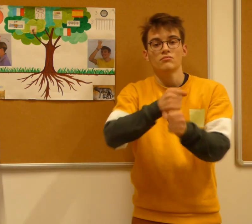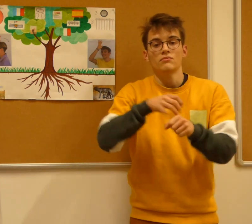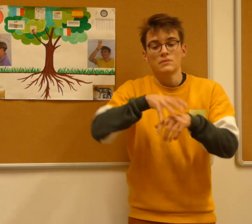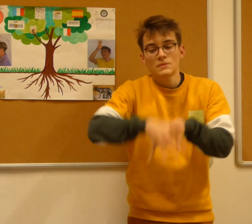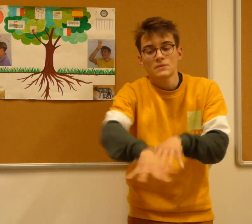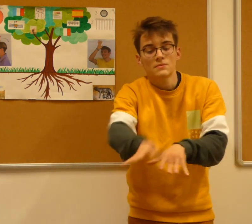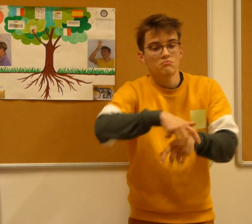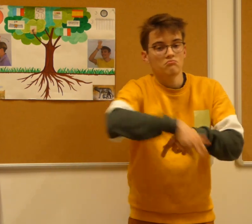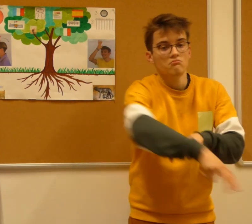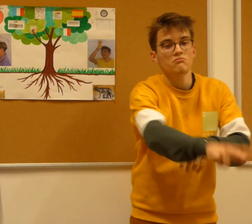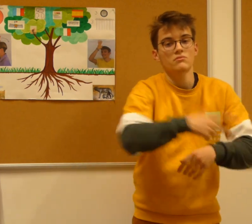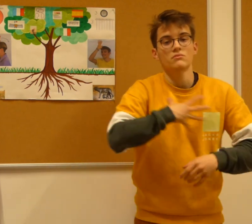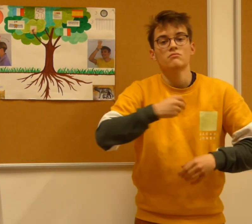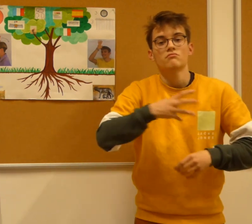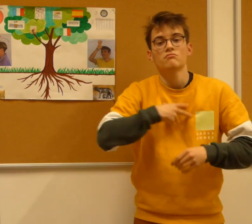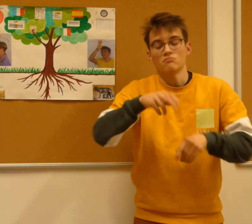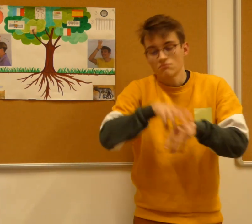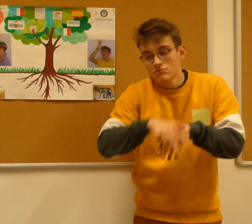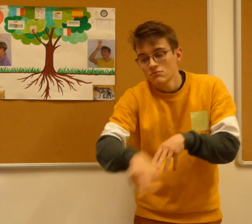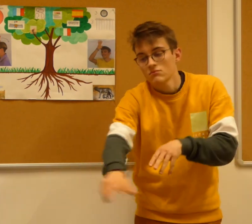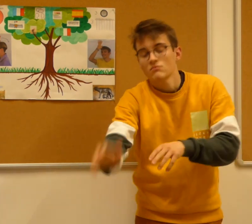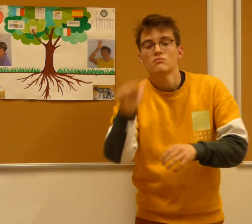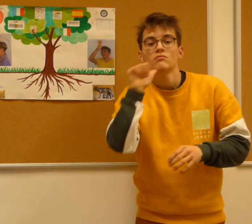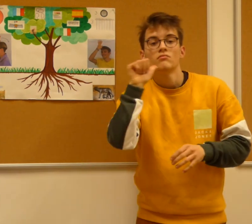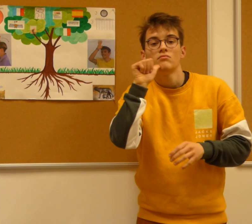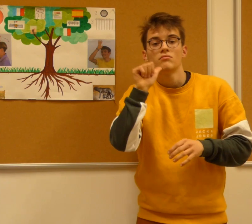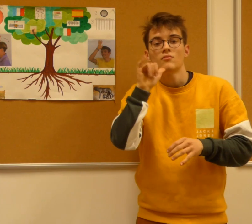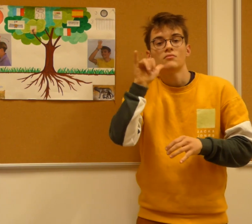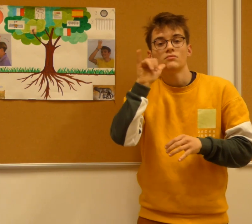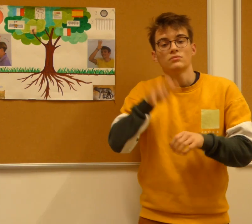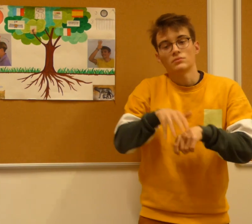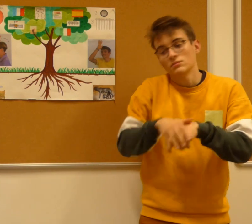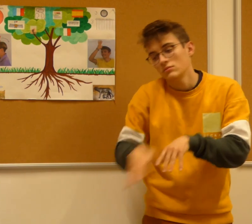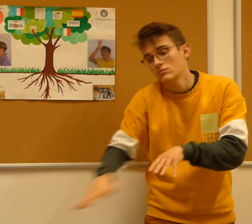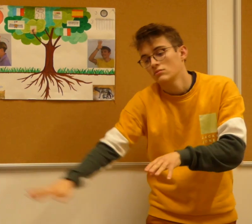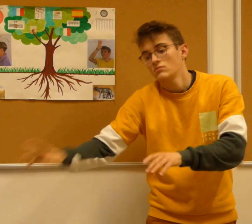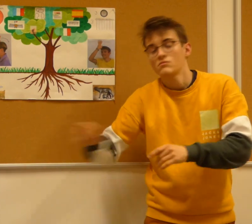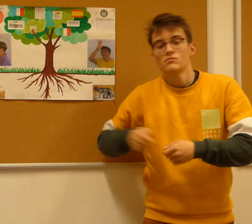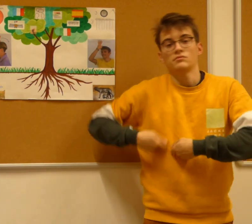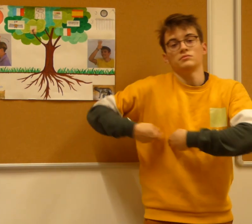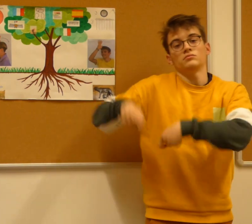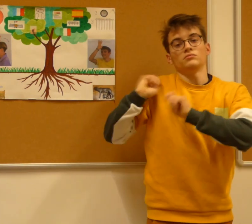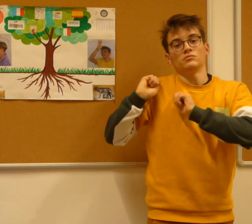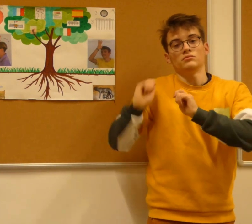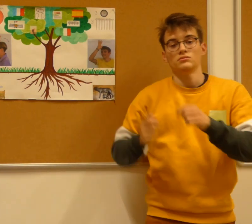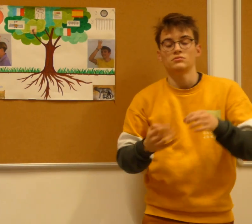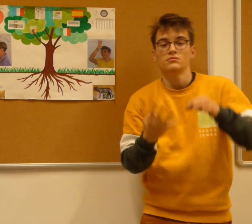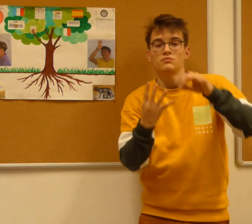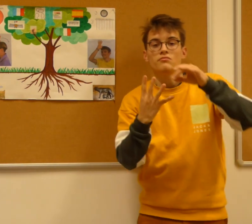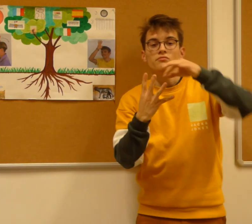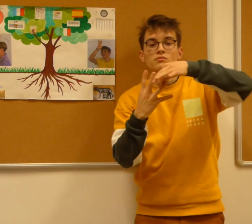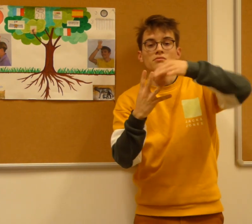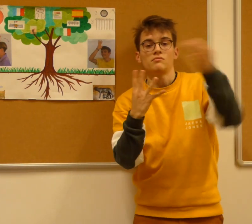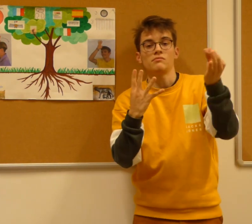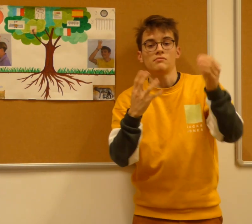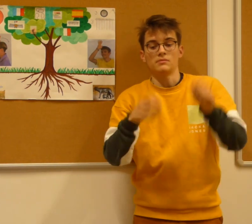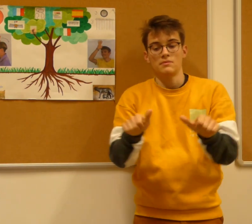Le latin a créé le français, l'italien et l'espagnol. L'option